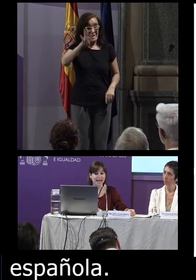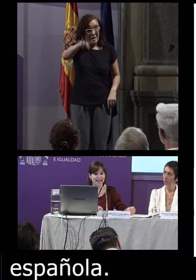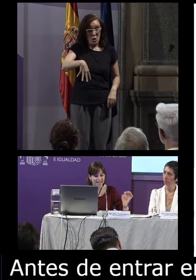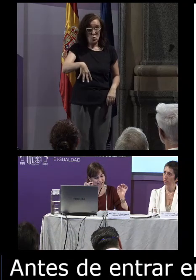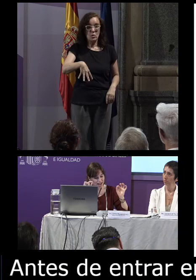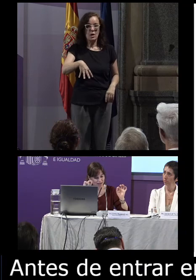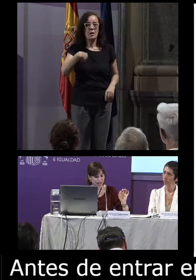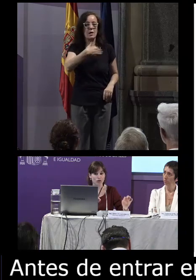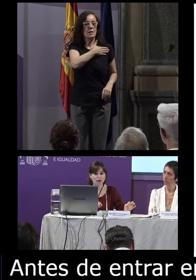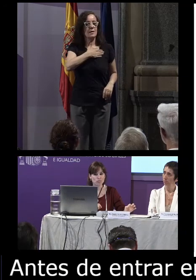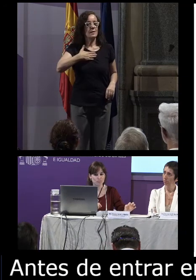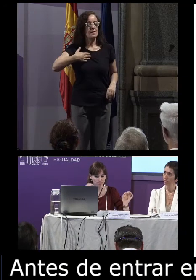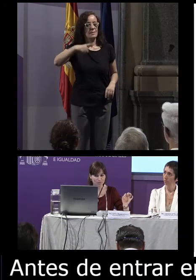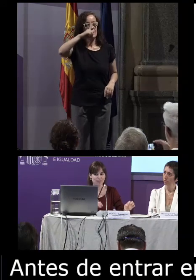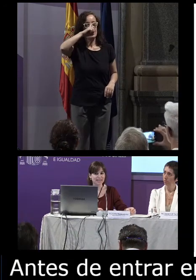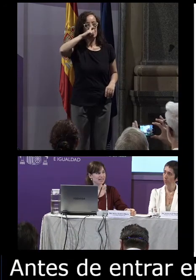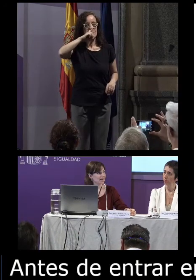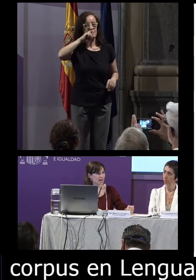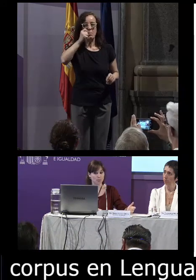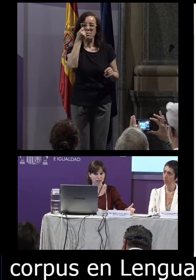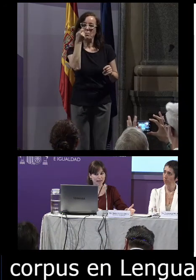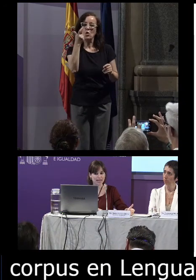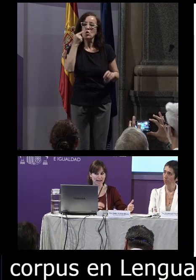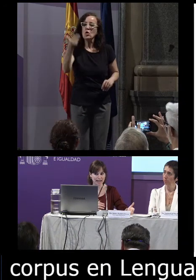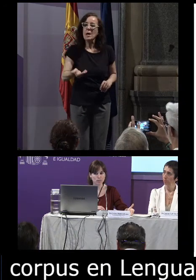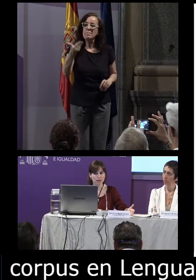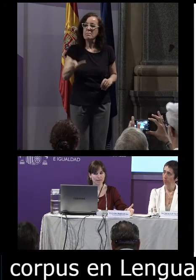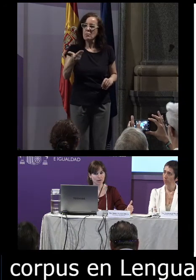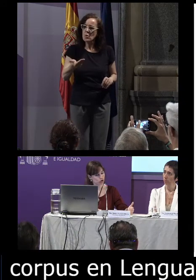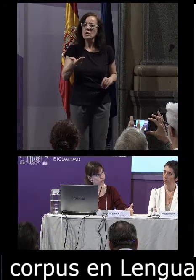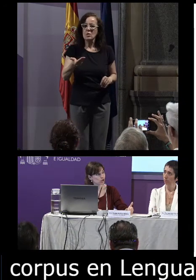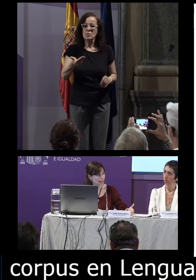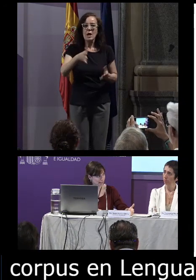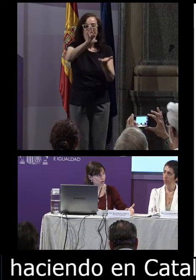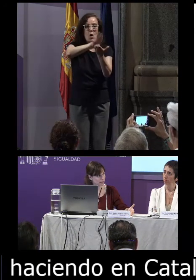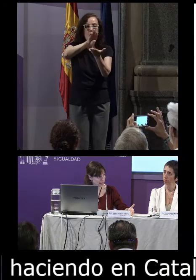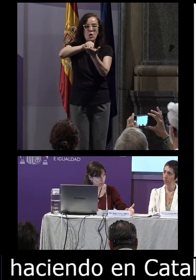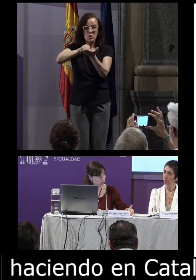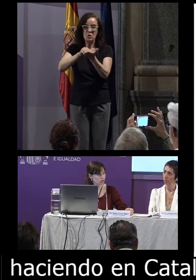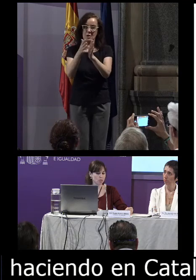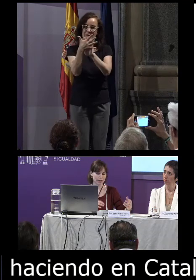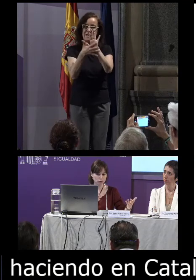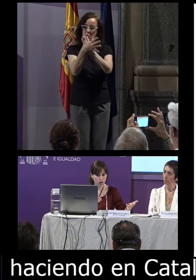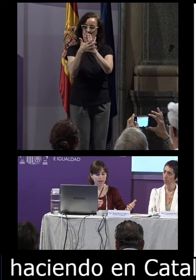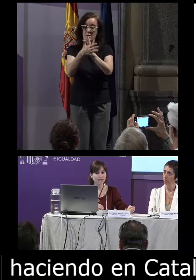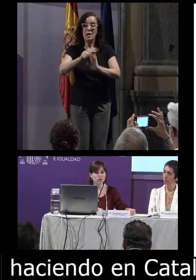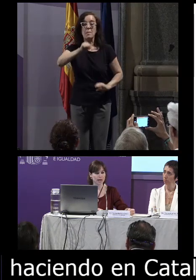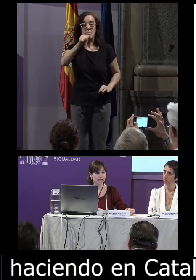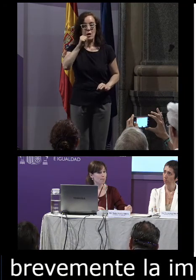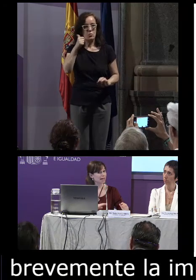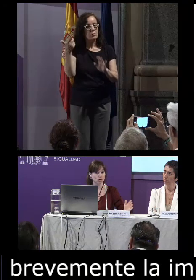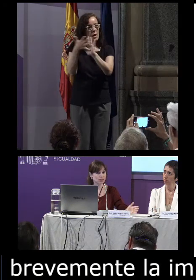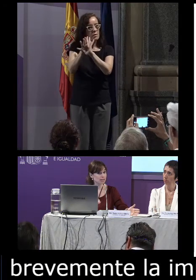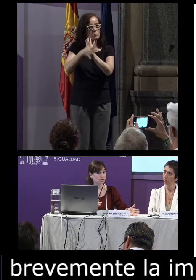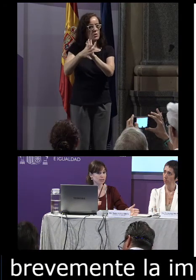quería recordar brevemente la importancia la gran importancia de los corpus de las lenguas de signos. Mariluz ha comentado que